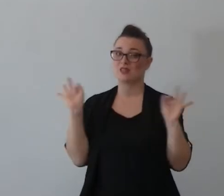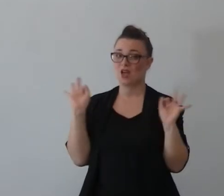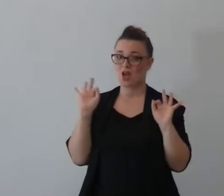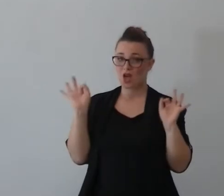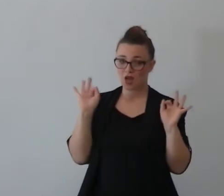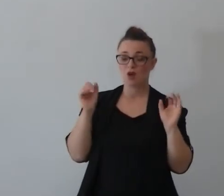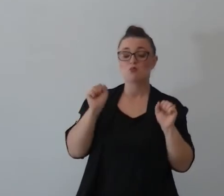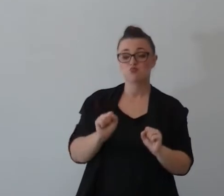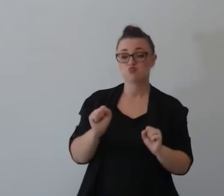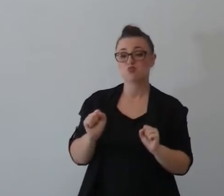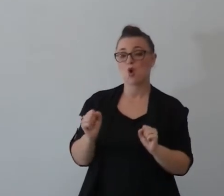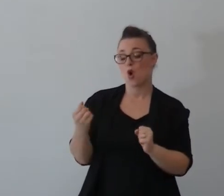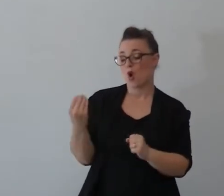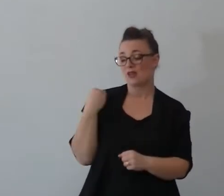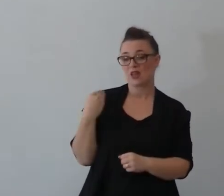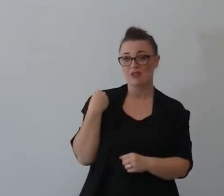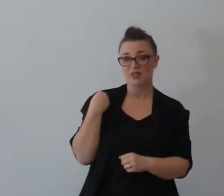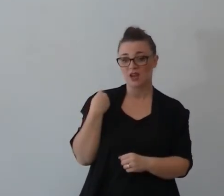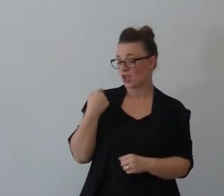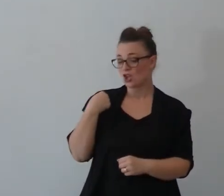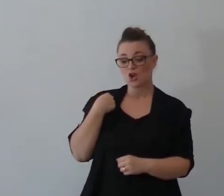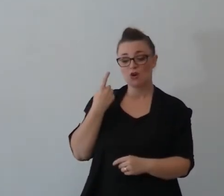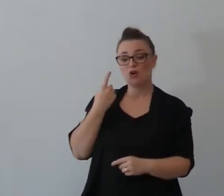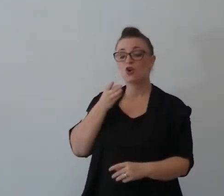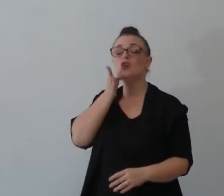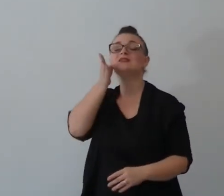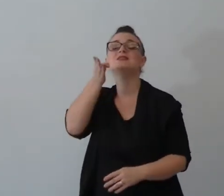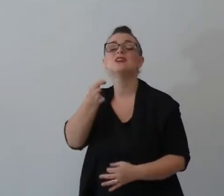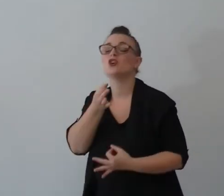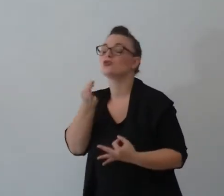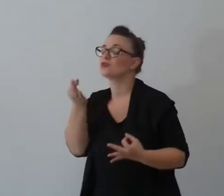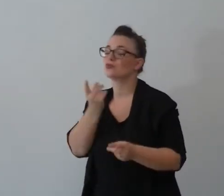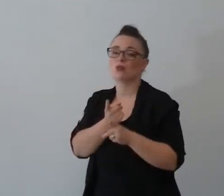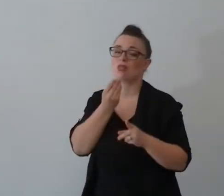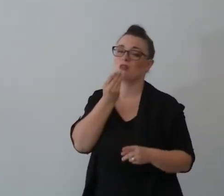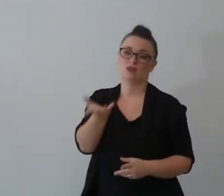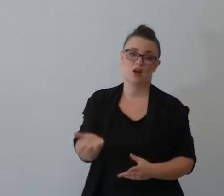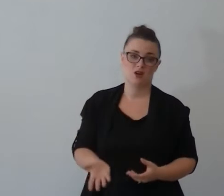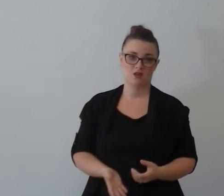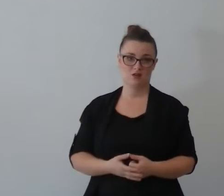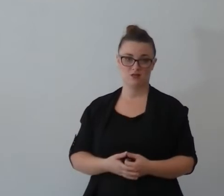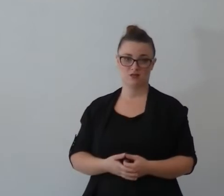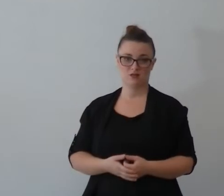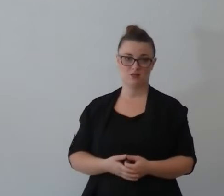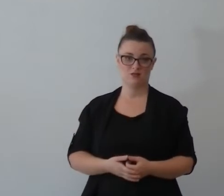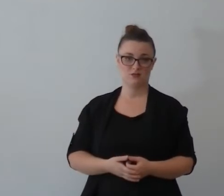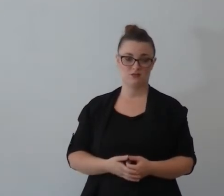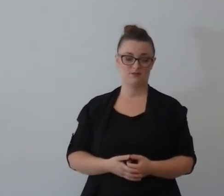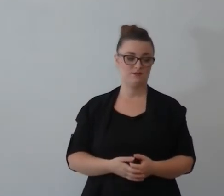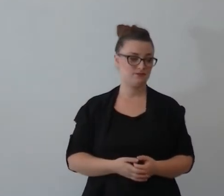convinti di dare un suggerimento che è che proviene dalla parola di Dio non lo diamo non lo diamo